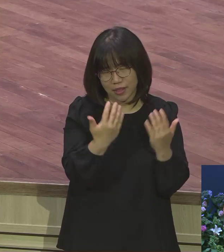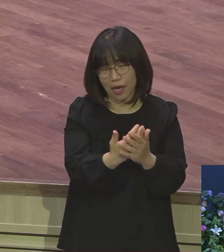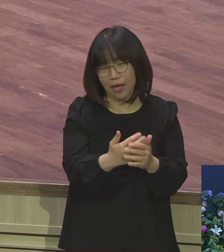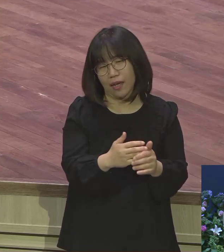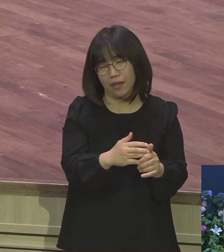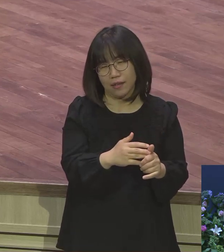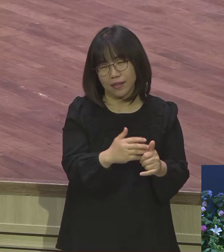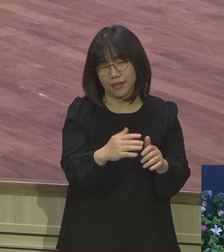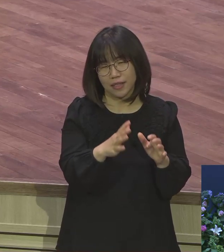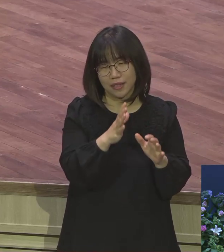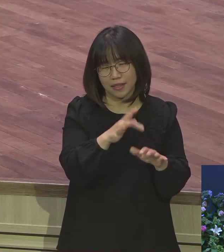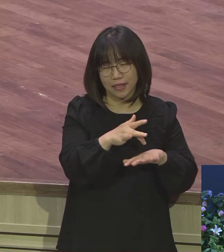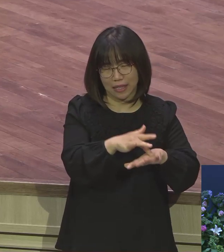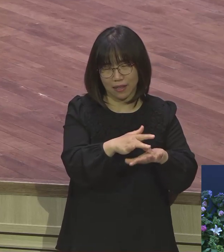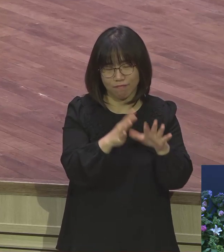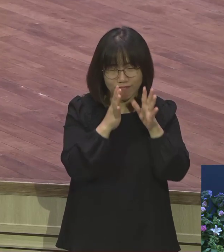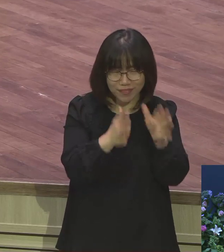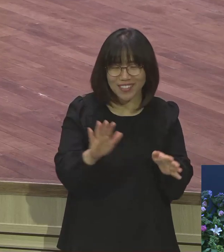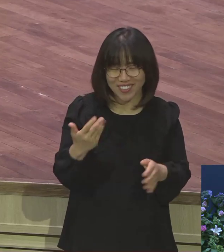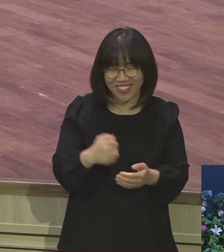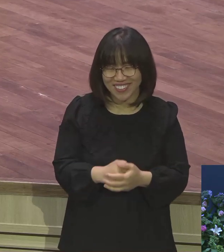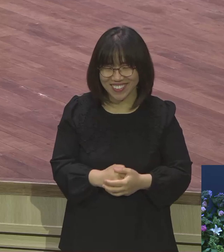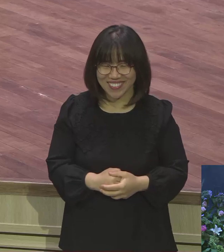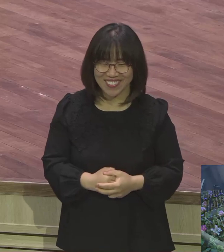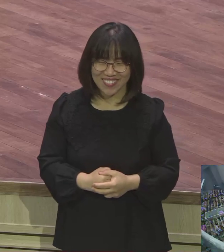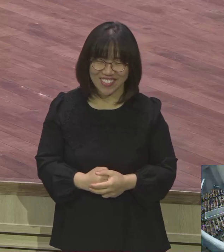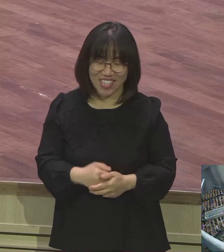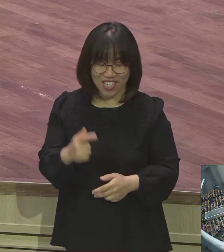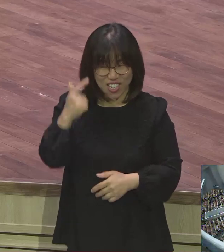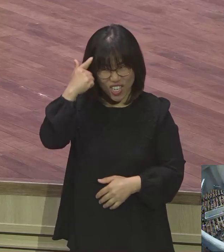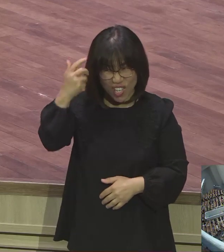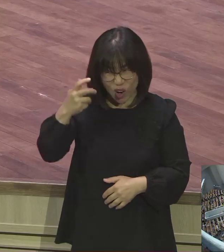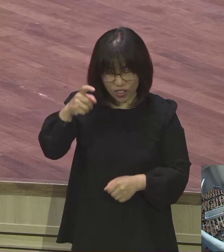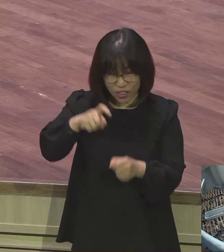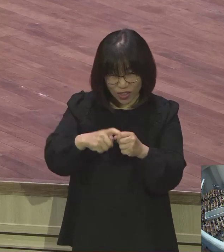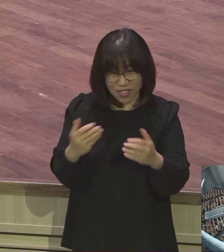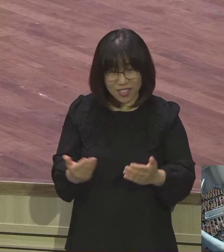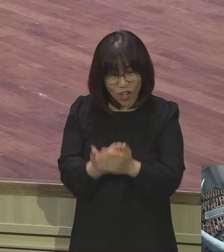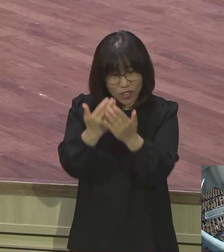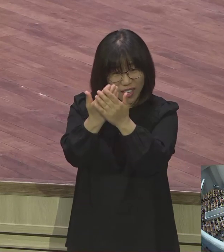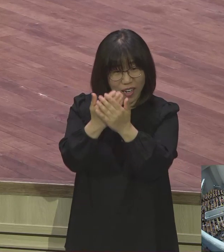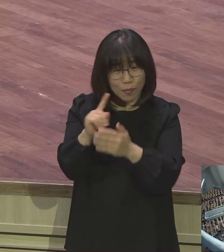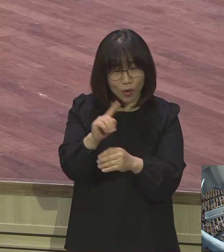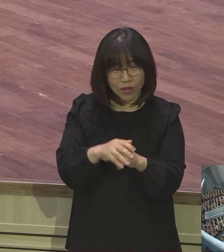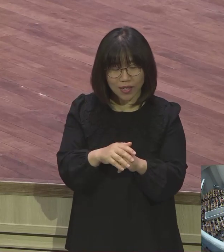한번 따라서 하세요. 영적인 성장은 실천할 때 이루어진다.